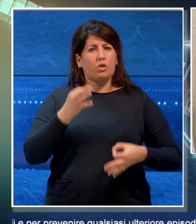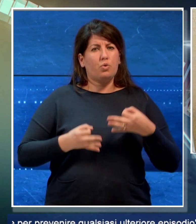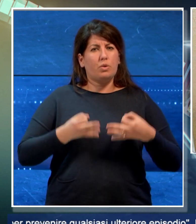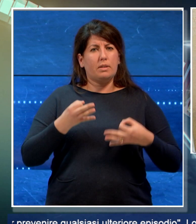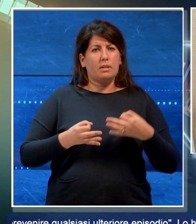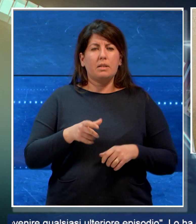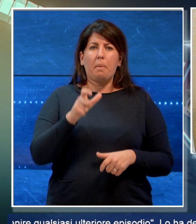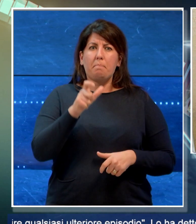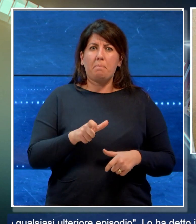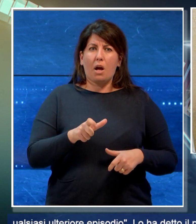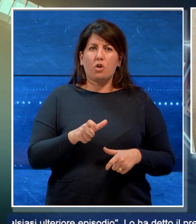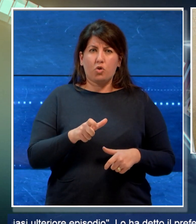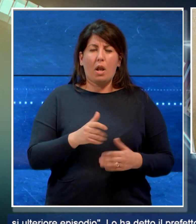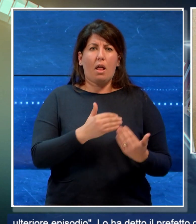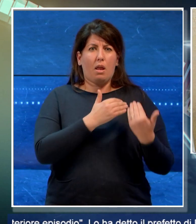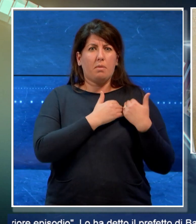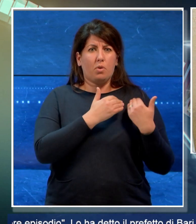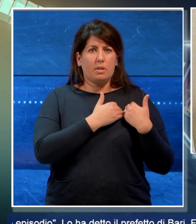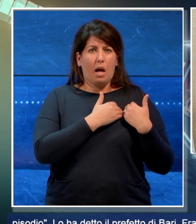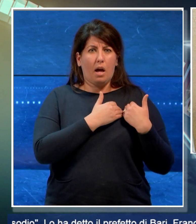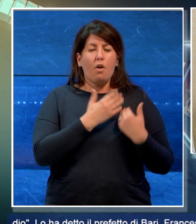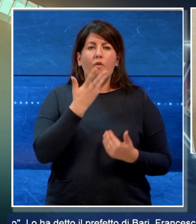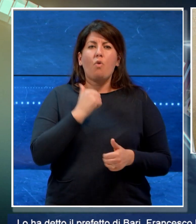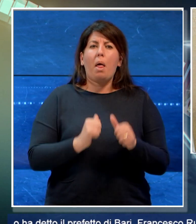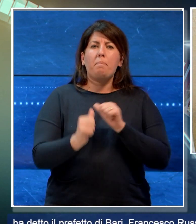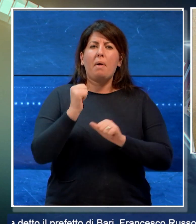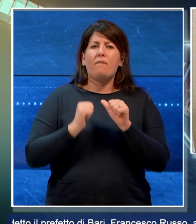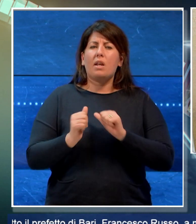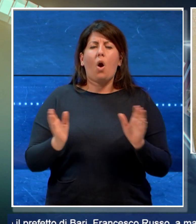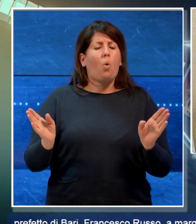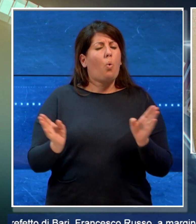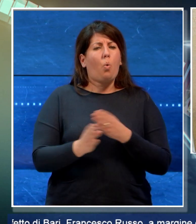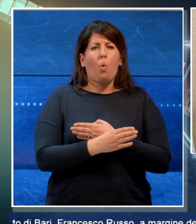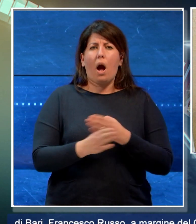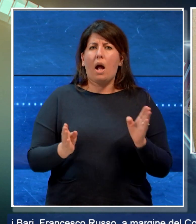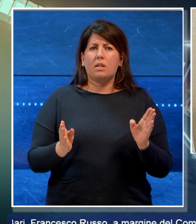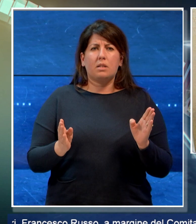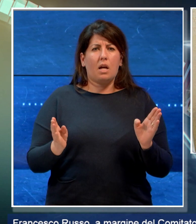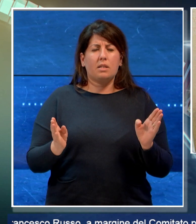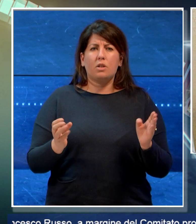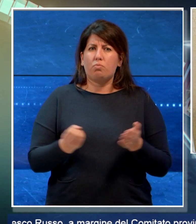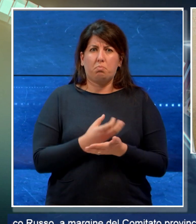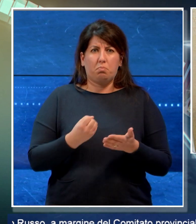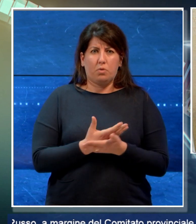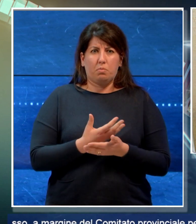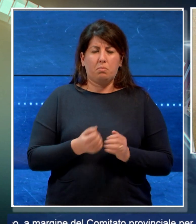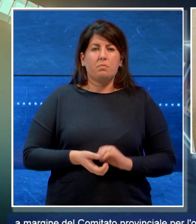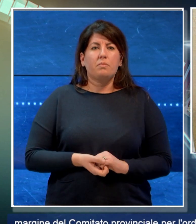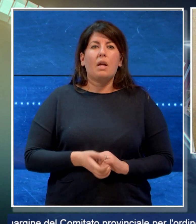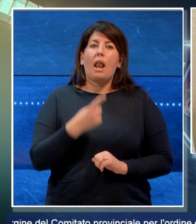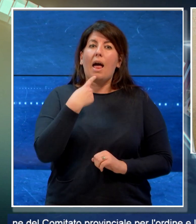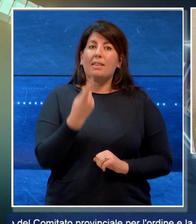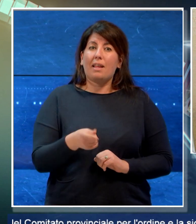responsabili e per prevenire qualsiasi ulteriore episodio. Lo ha detto